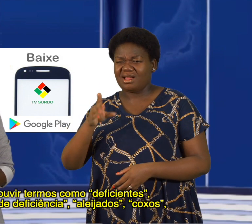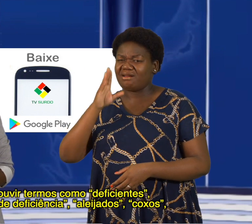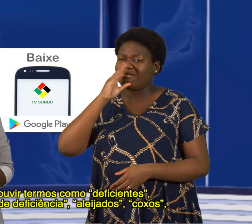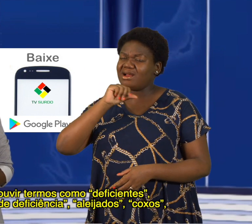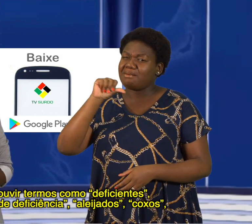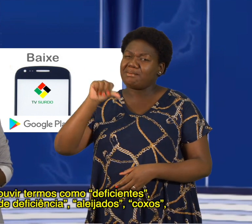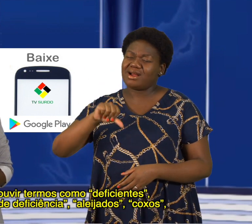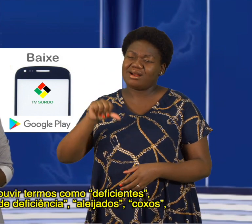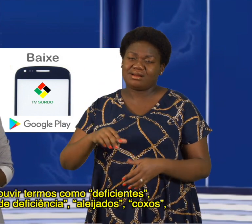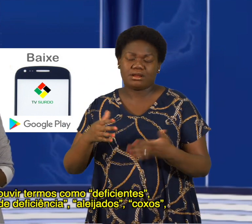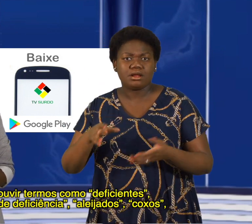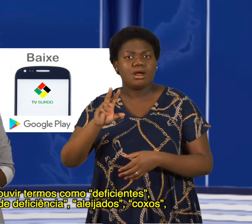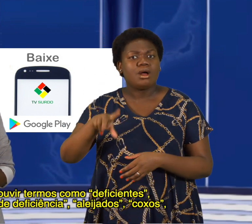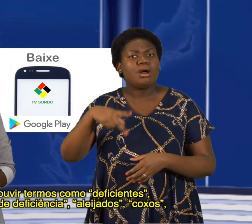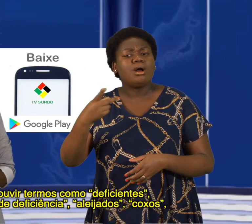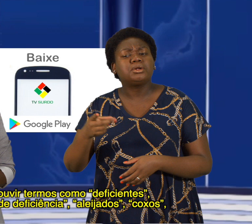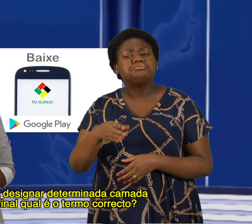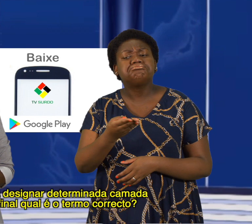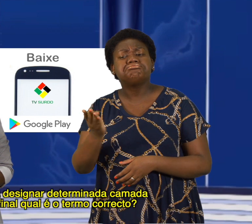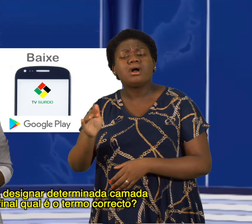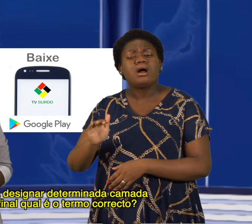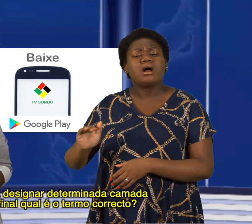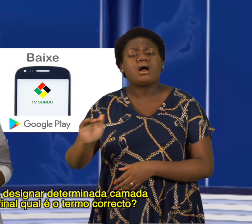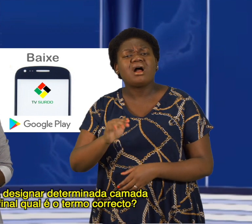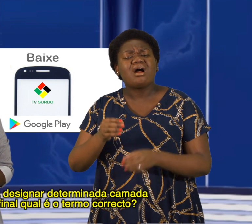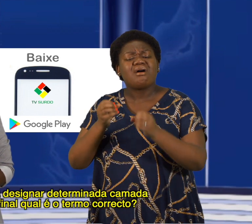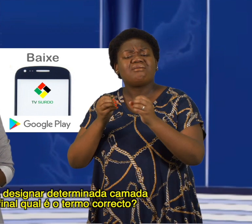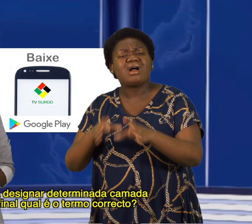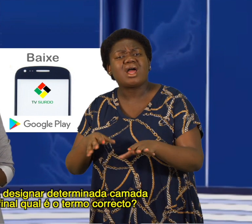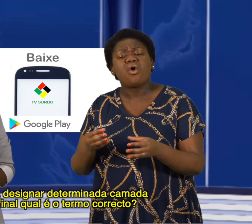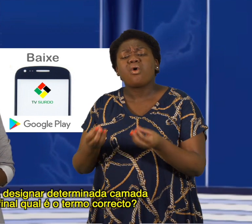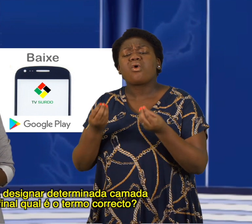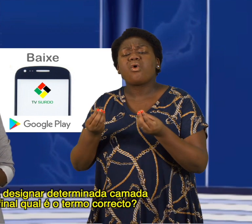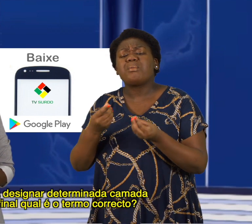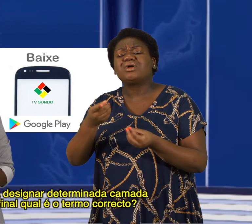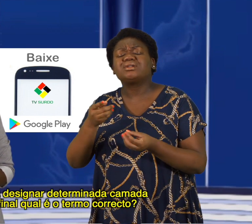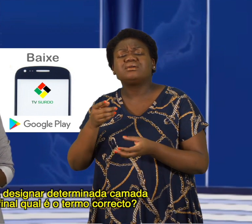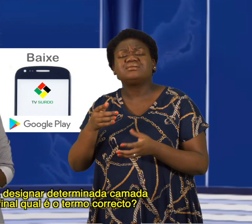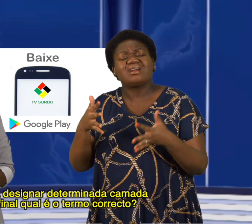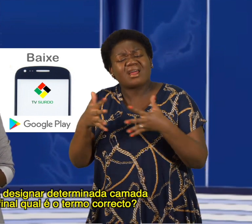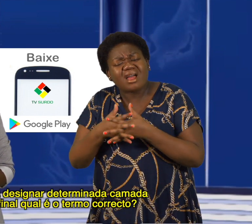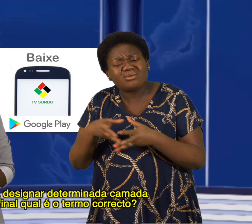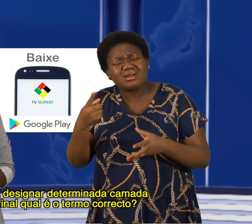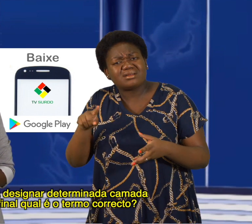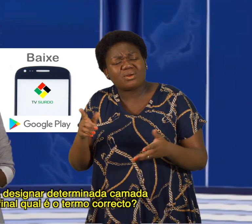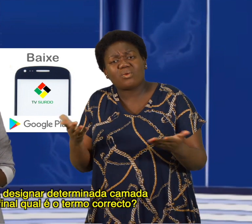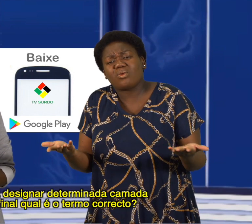deficiência aleijados coxos entre outros para designar determinada camada social mas afinal